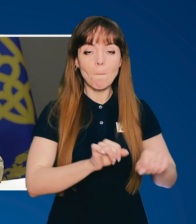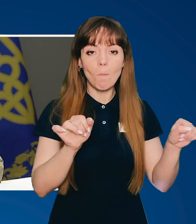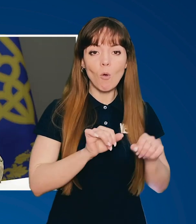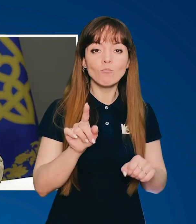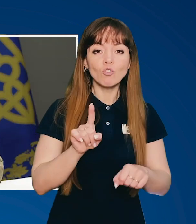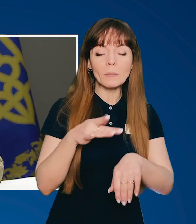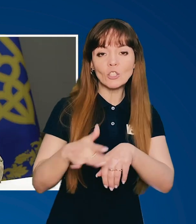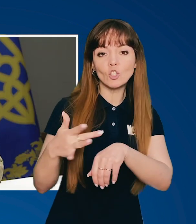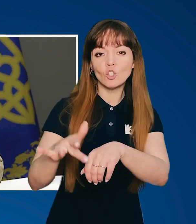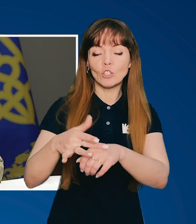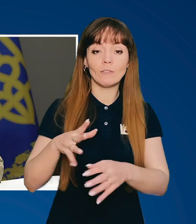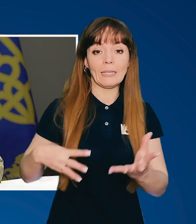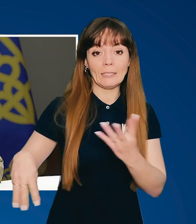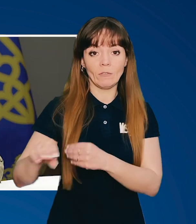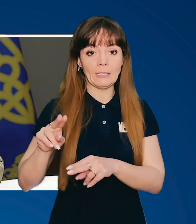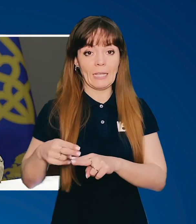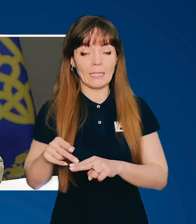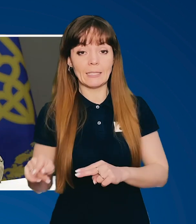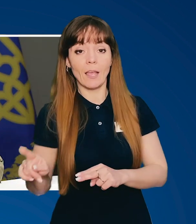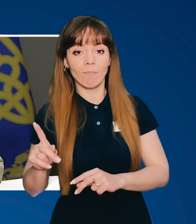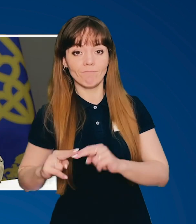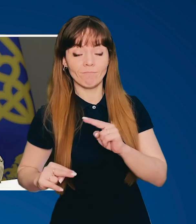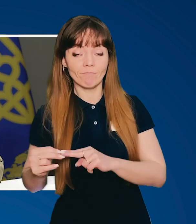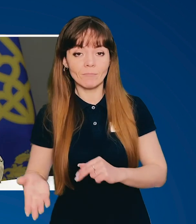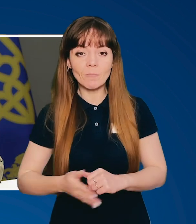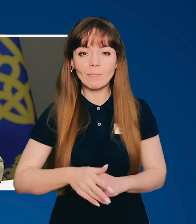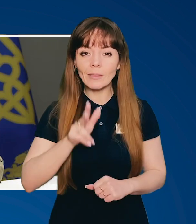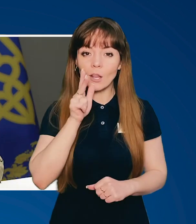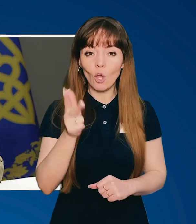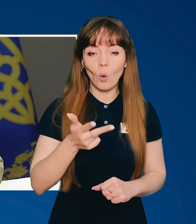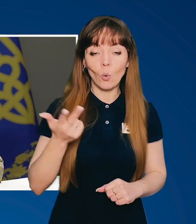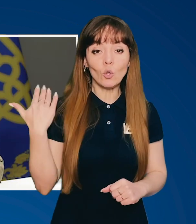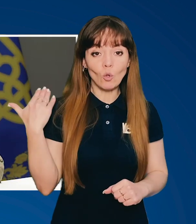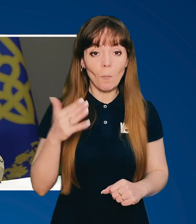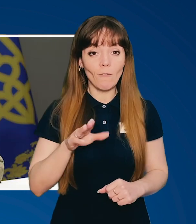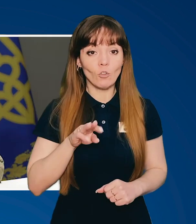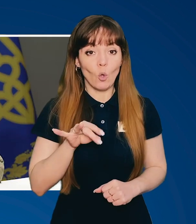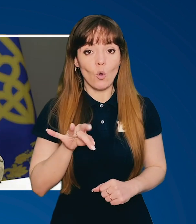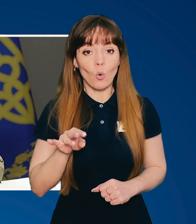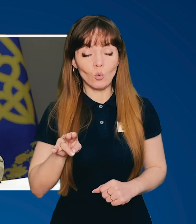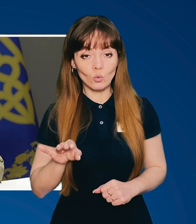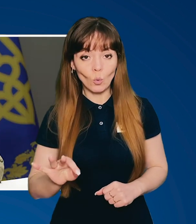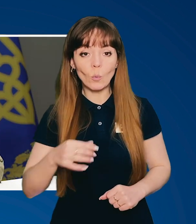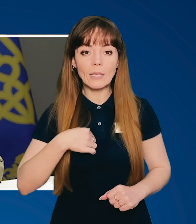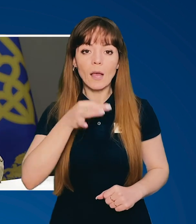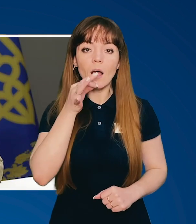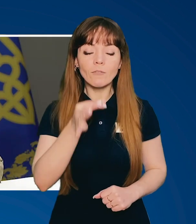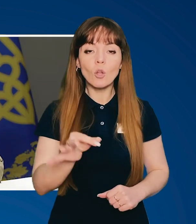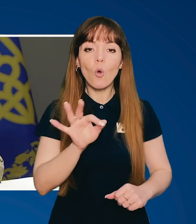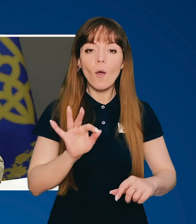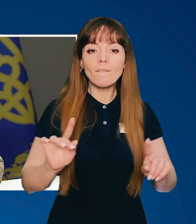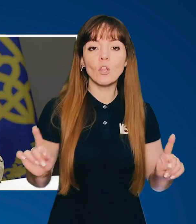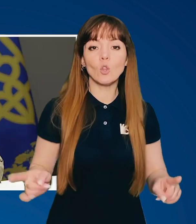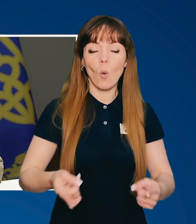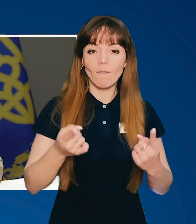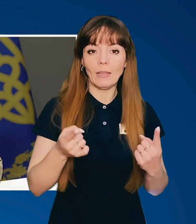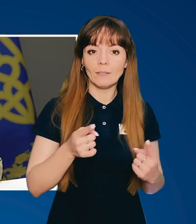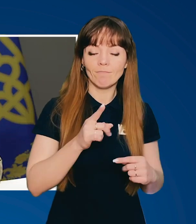знищувати, зруйнувати все це. Три роки тому в Торонто я також говорив про відновлення